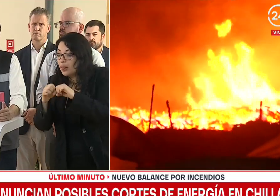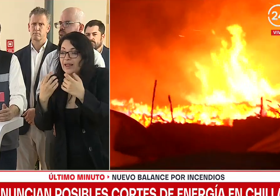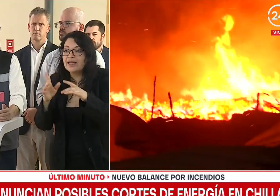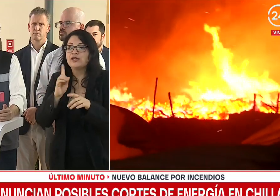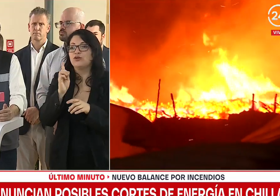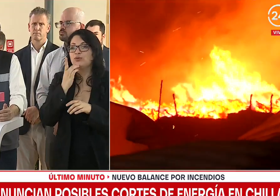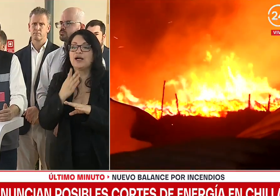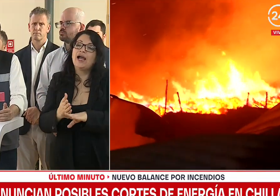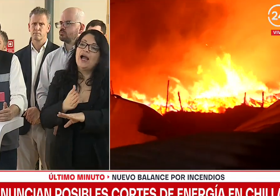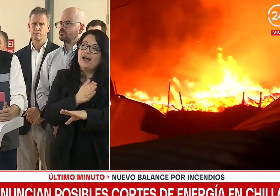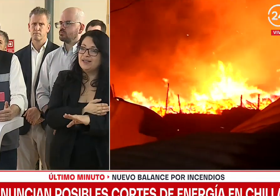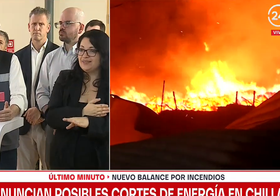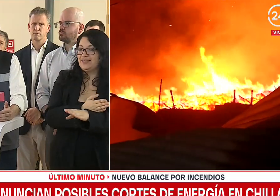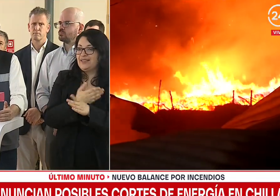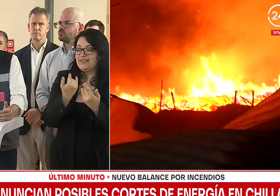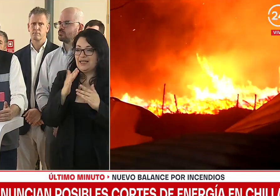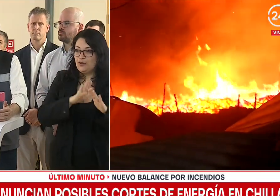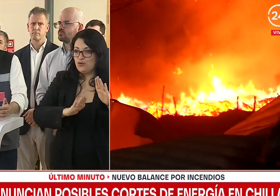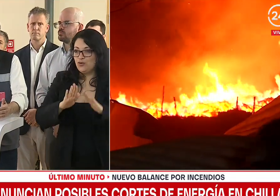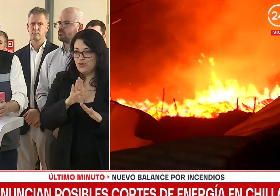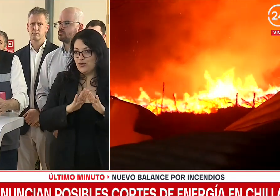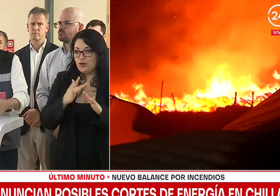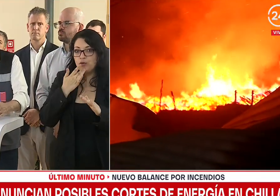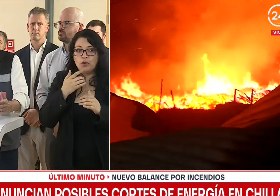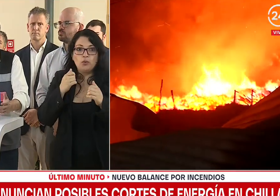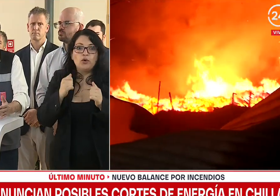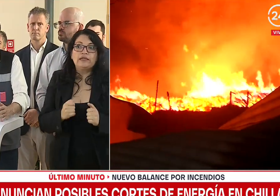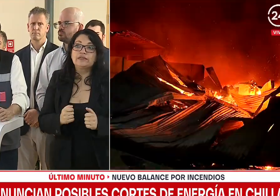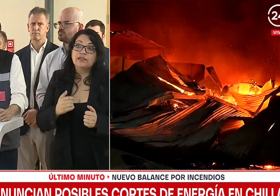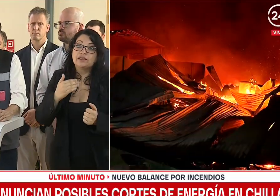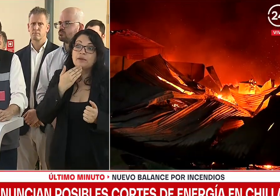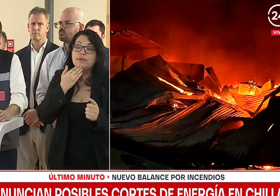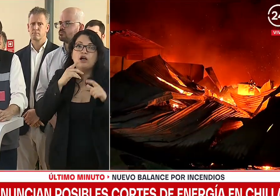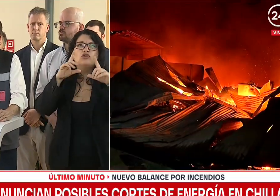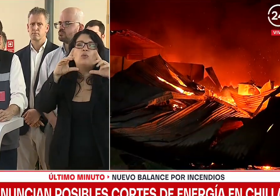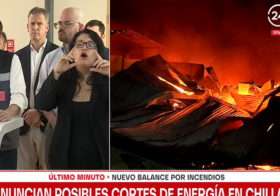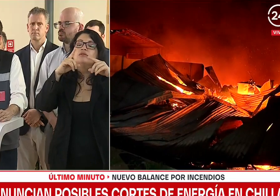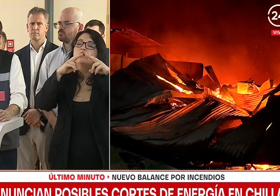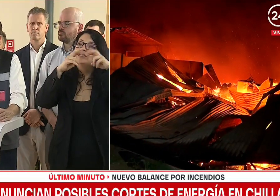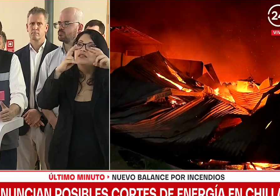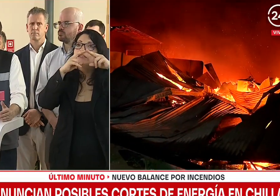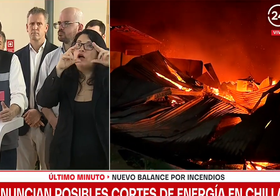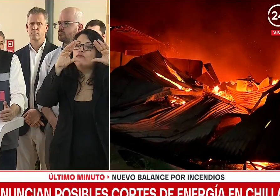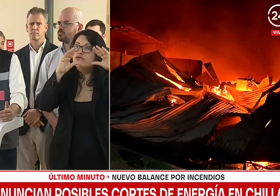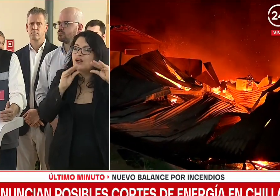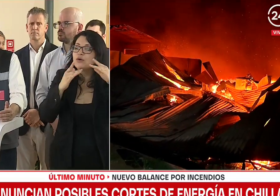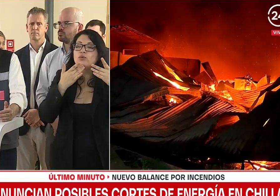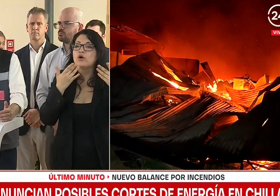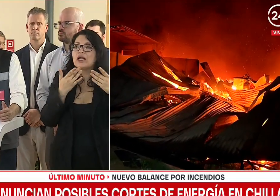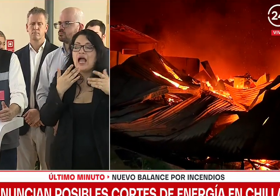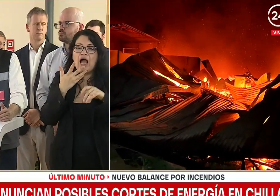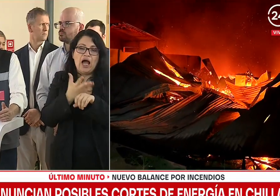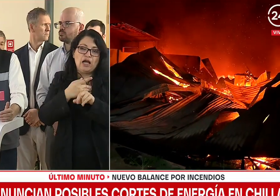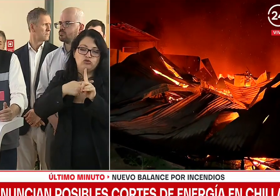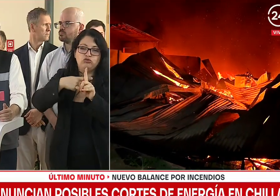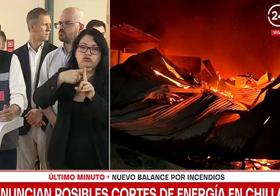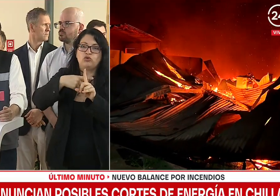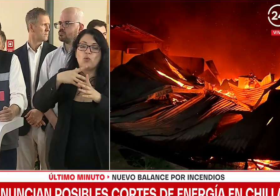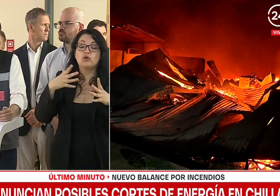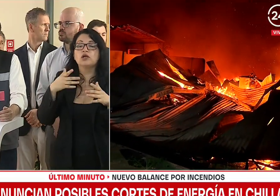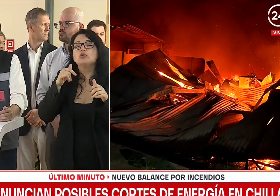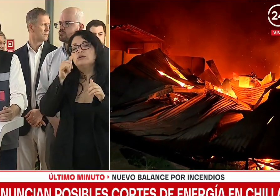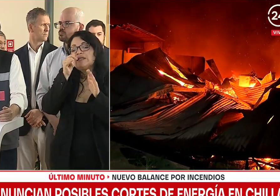están expuestas a disminuir sus consumos debido a las altas temperaturas. Esto va a ser una situación temporal,